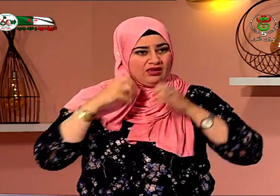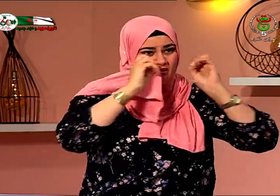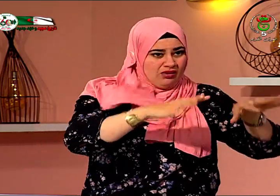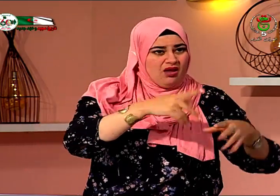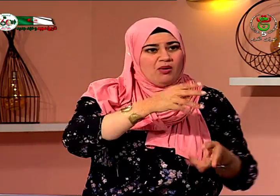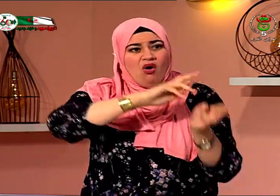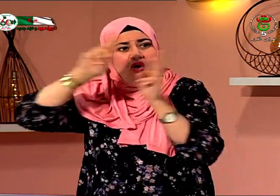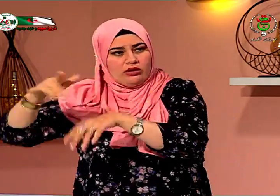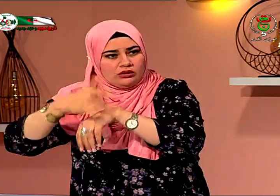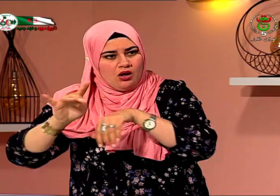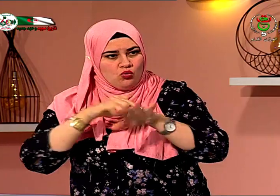سويا